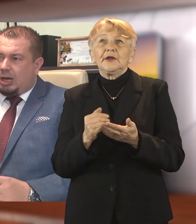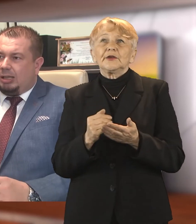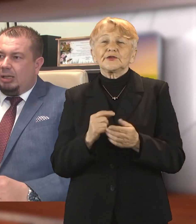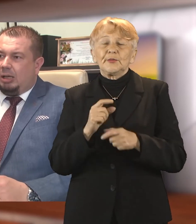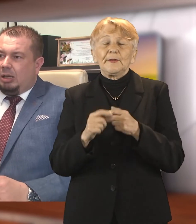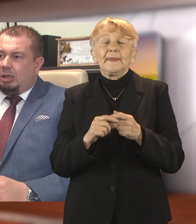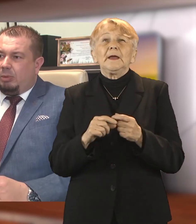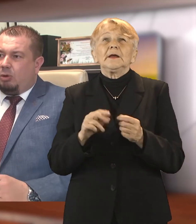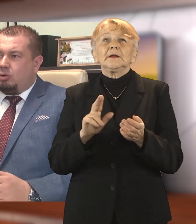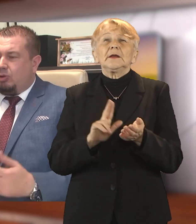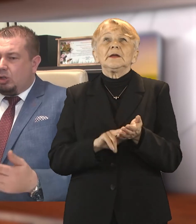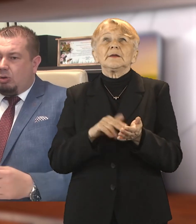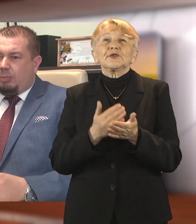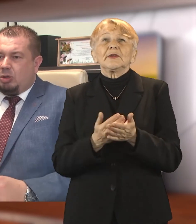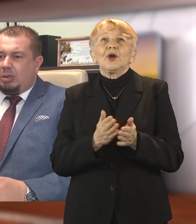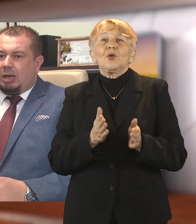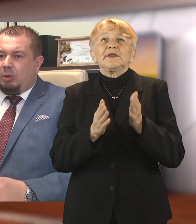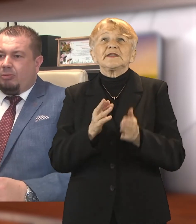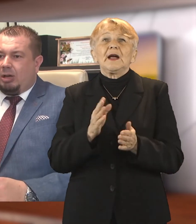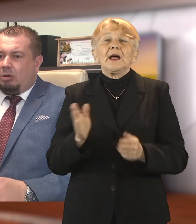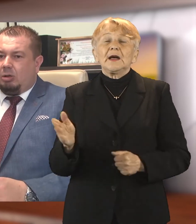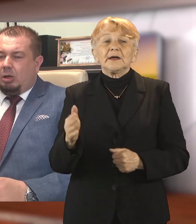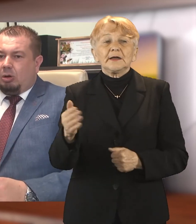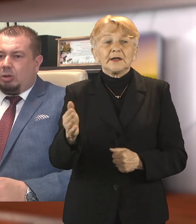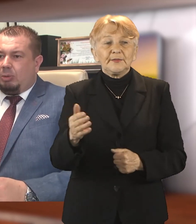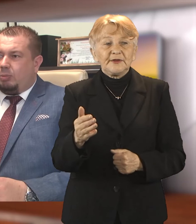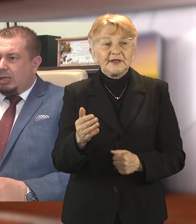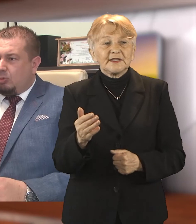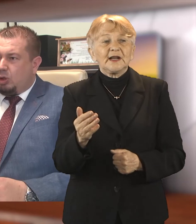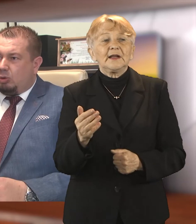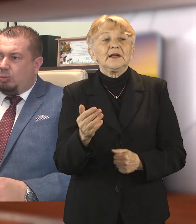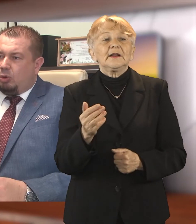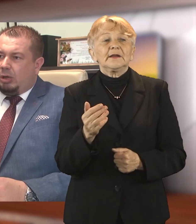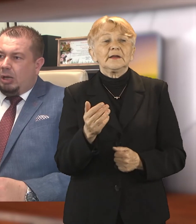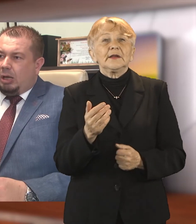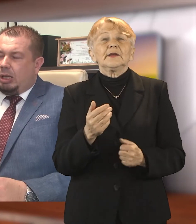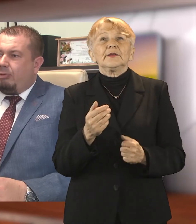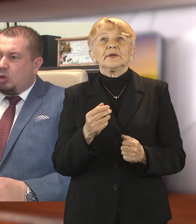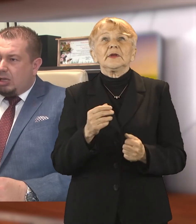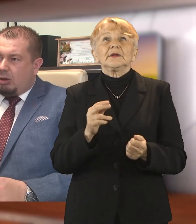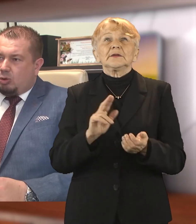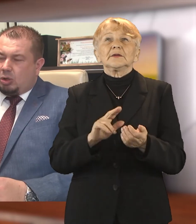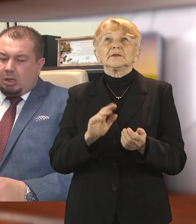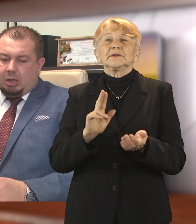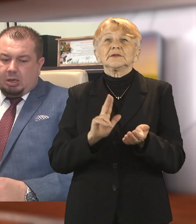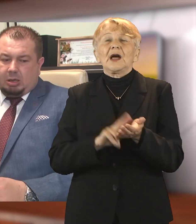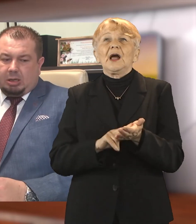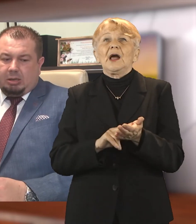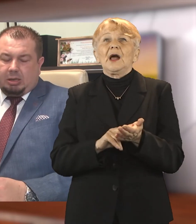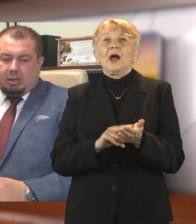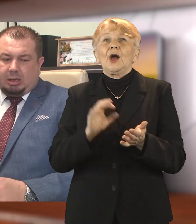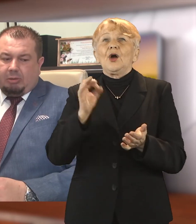zwaną Odrostradę. My oczywiście z kolei będziemy dalej aplikowali o to, aby to miasto przejęło tę drogę. Jednak wyprzedzając już te